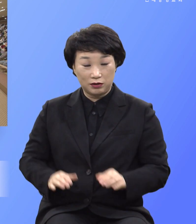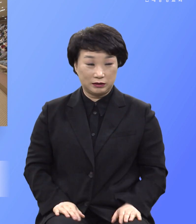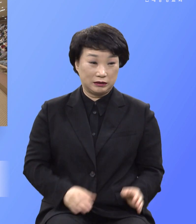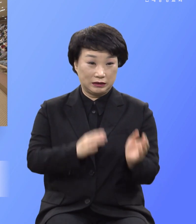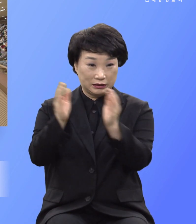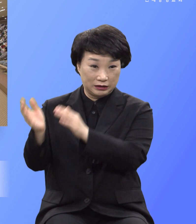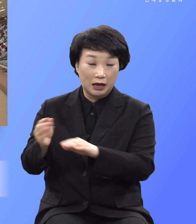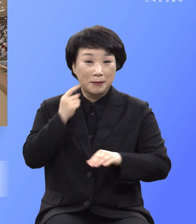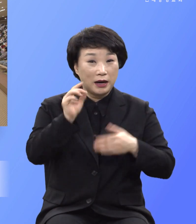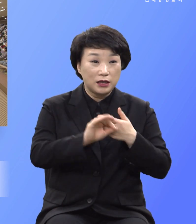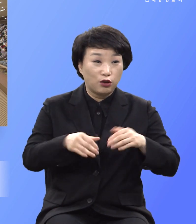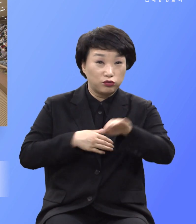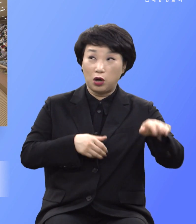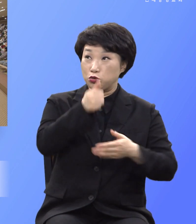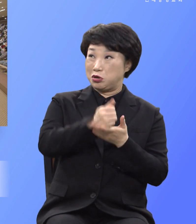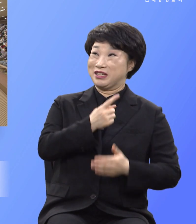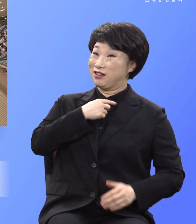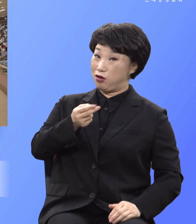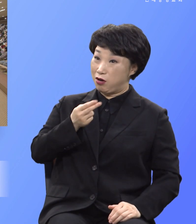범죄하지 아니하였다 하면 하나님을